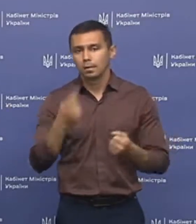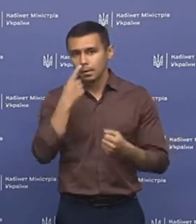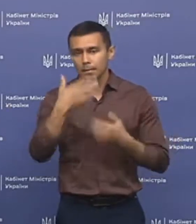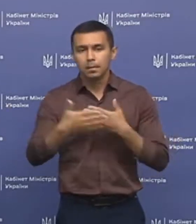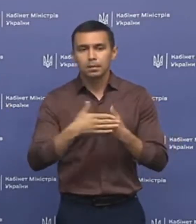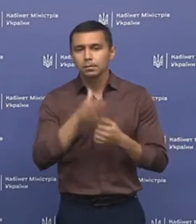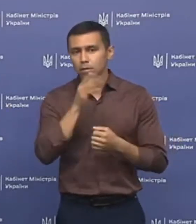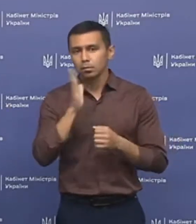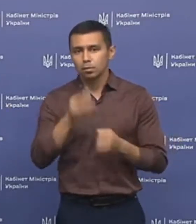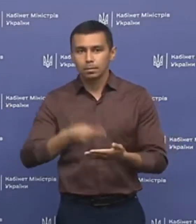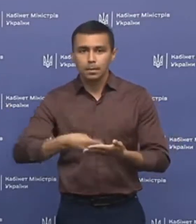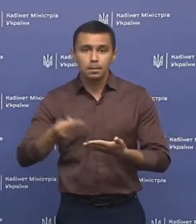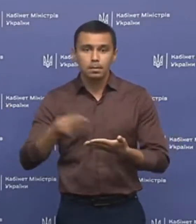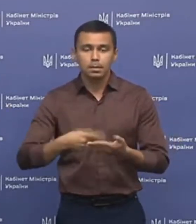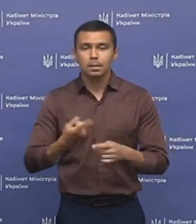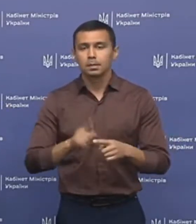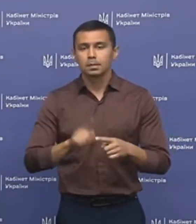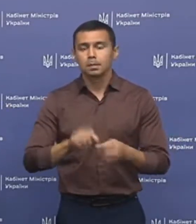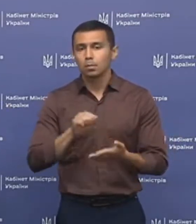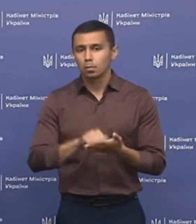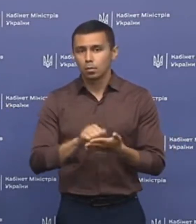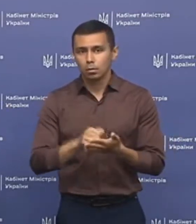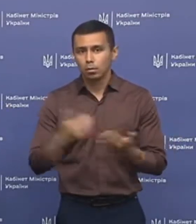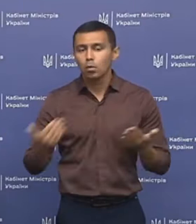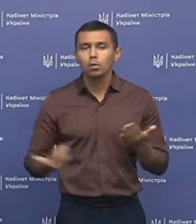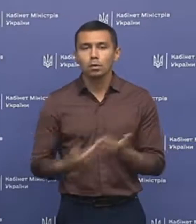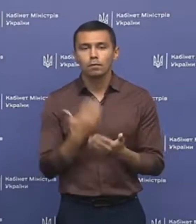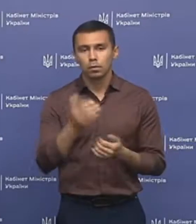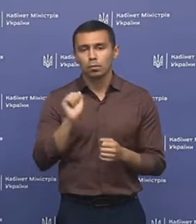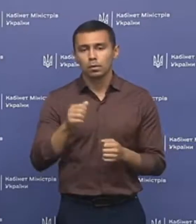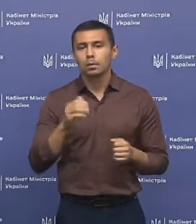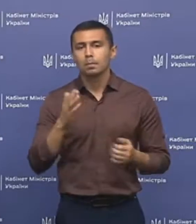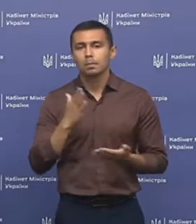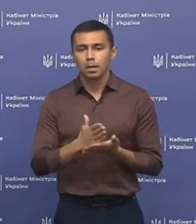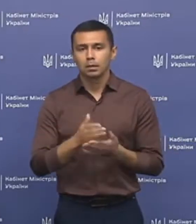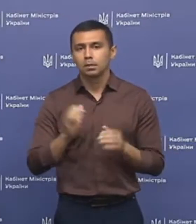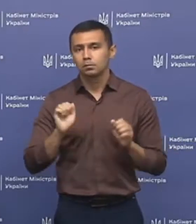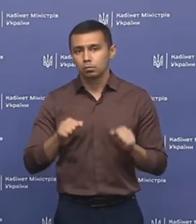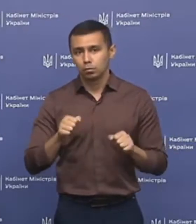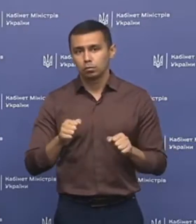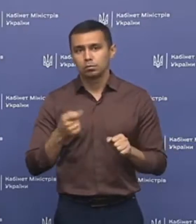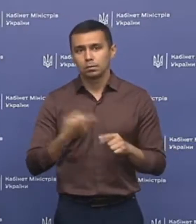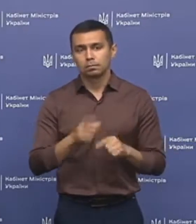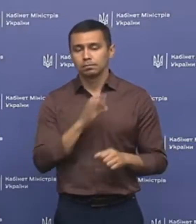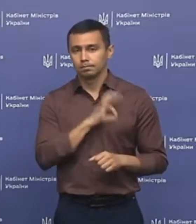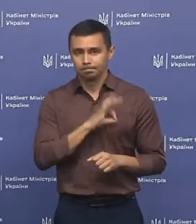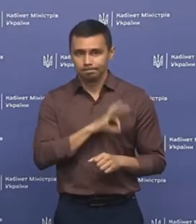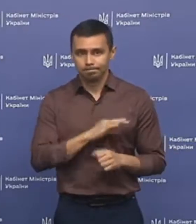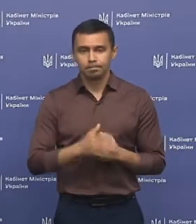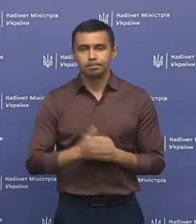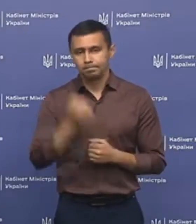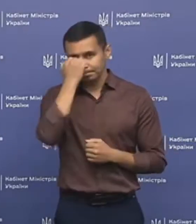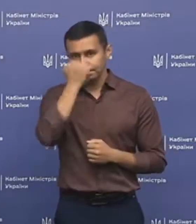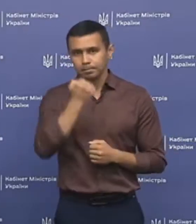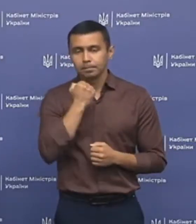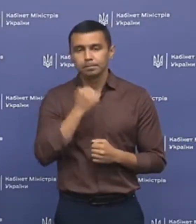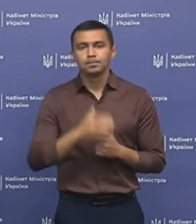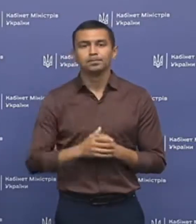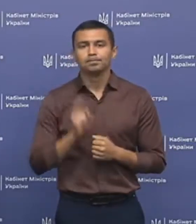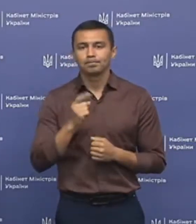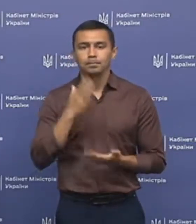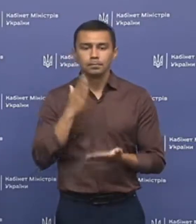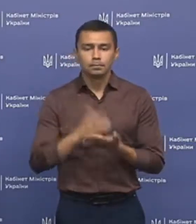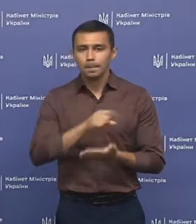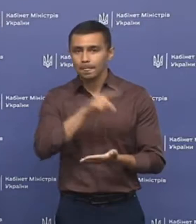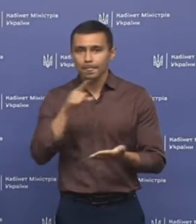найближчим часом буде підписано і ці протоколи оновлені, і будете мати змогу не імперуватися. Дякую. Дякуємо.